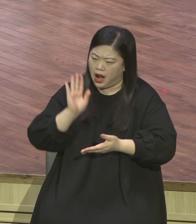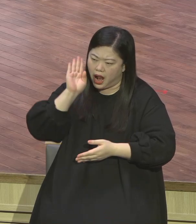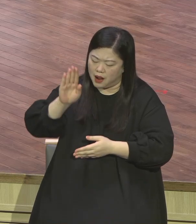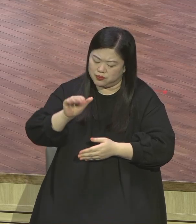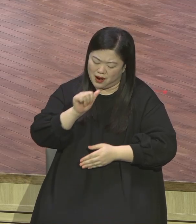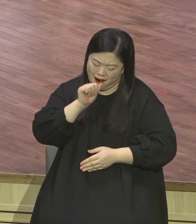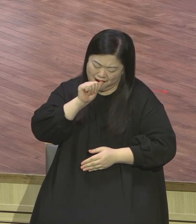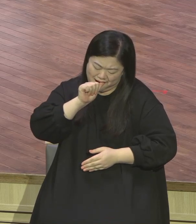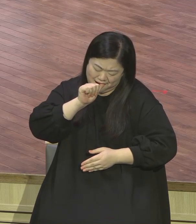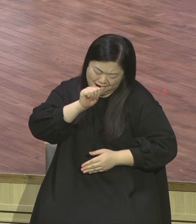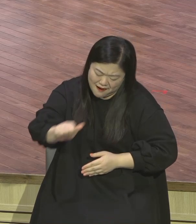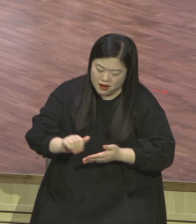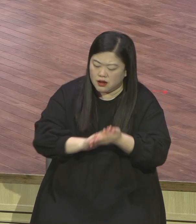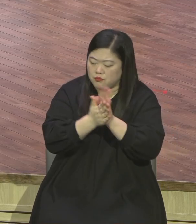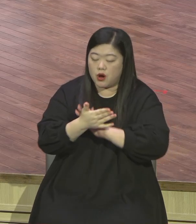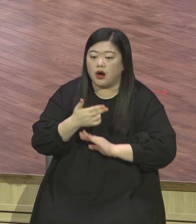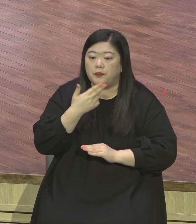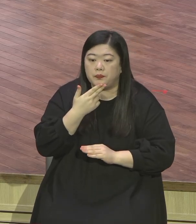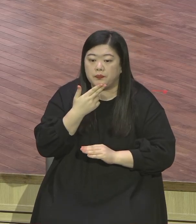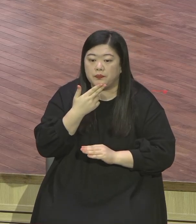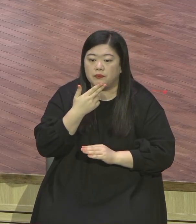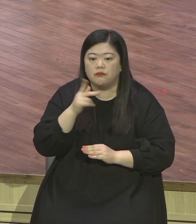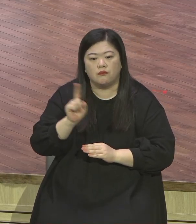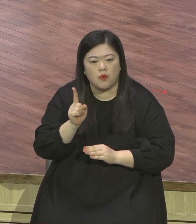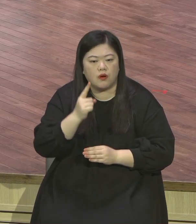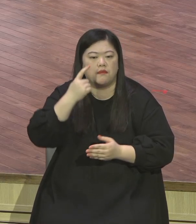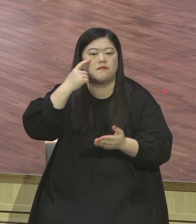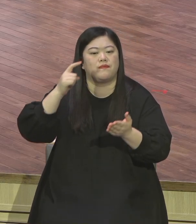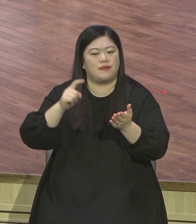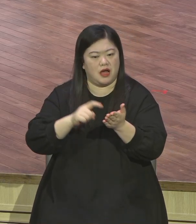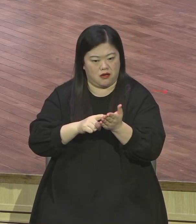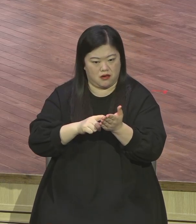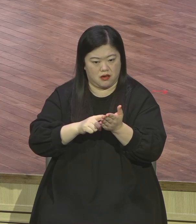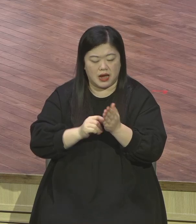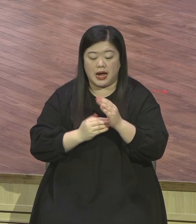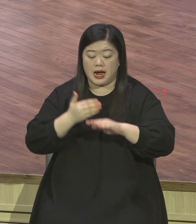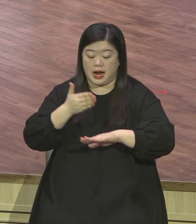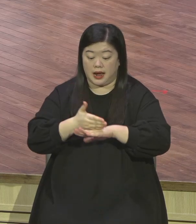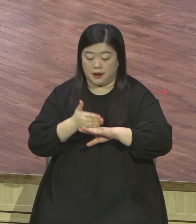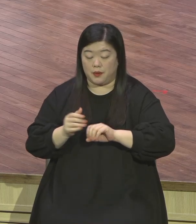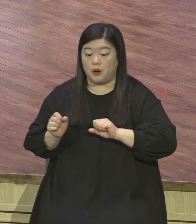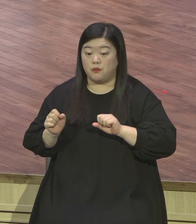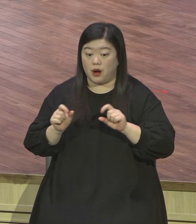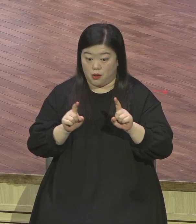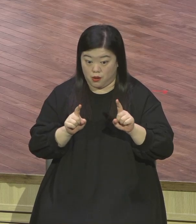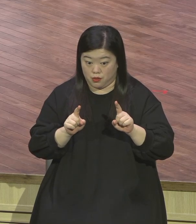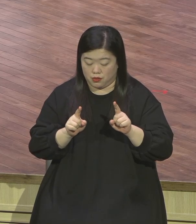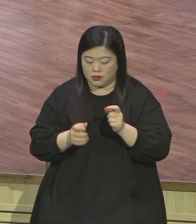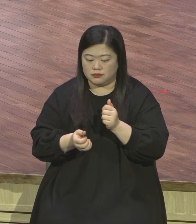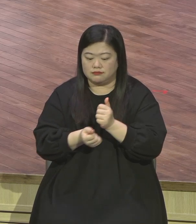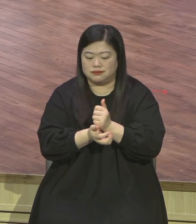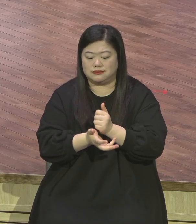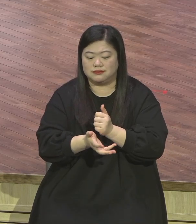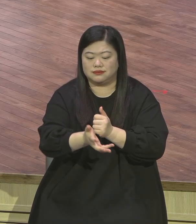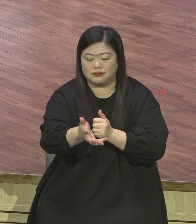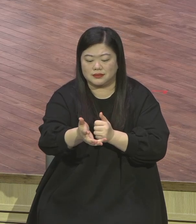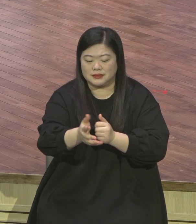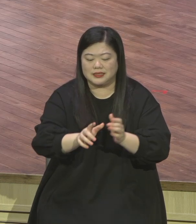원하시고 기뻐하시는 생명 살리는 이 일에 희대적 대표적 기념비적으로